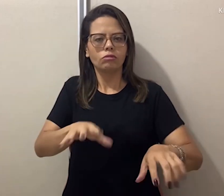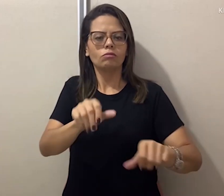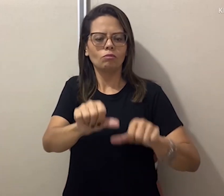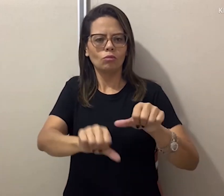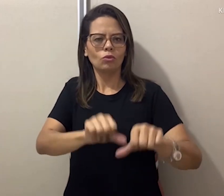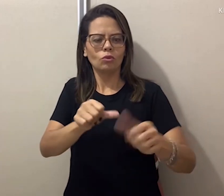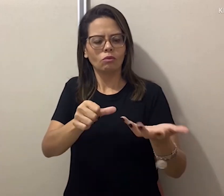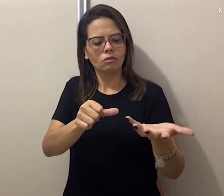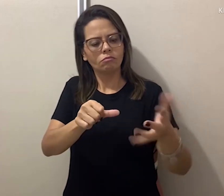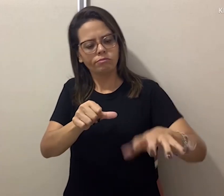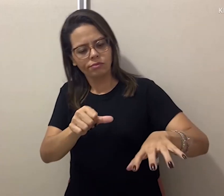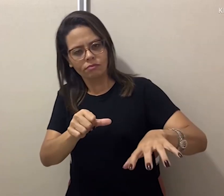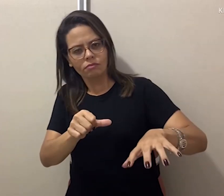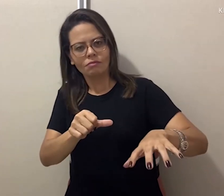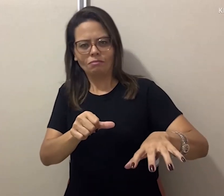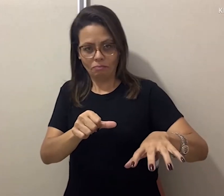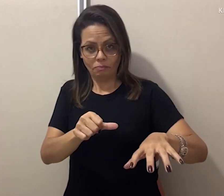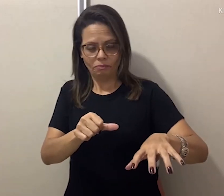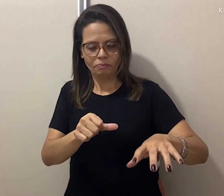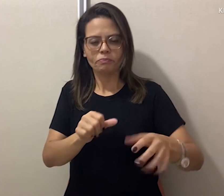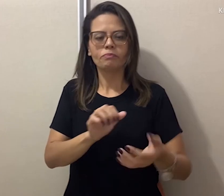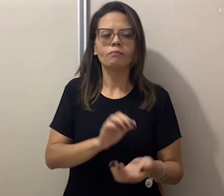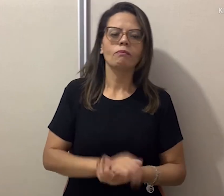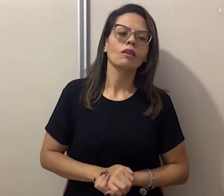e a orientação da mão também muda, certo?